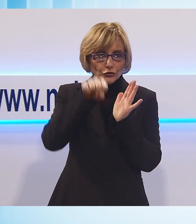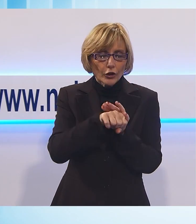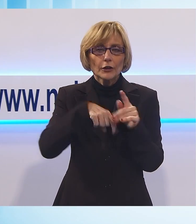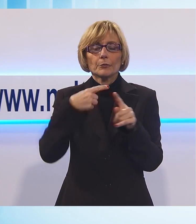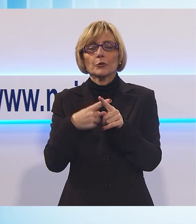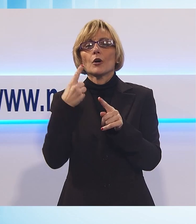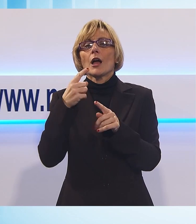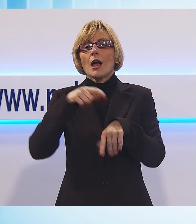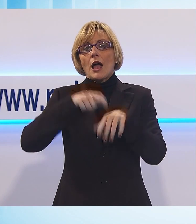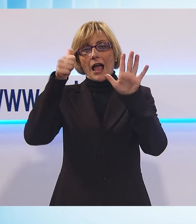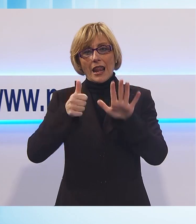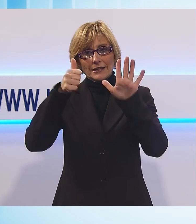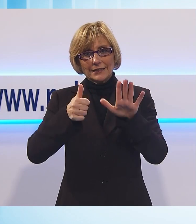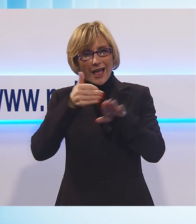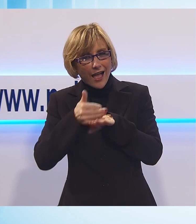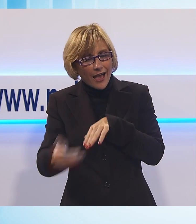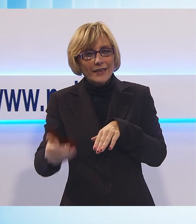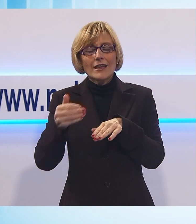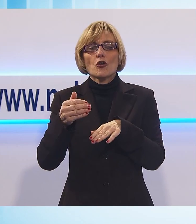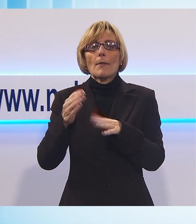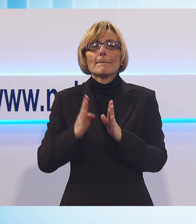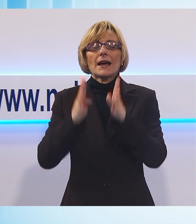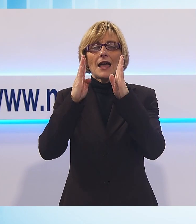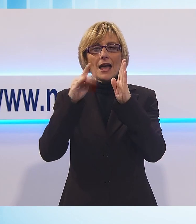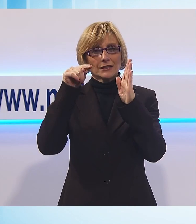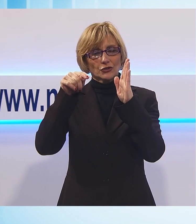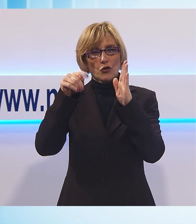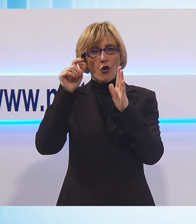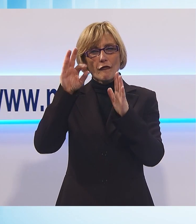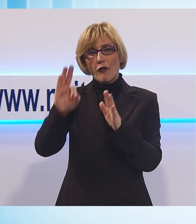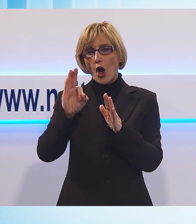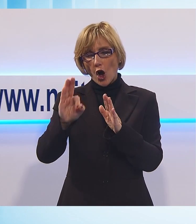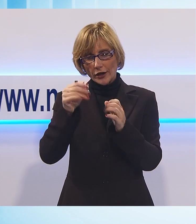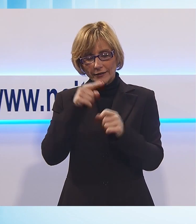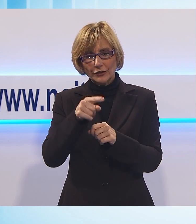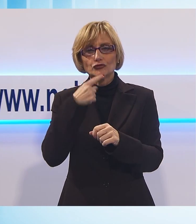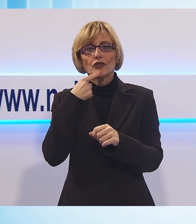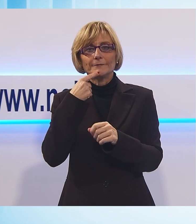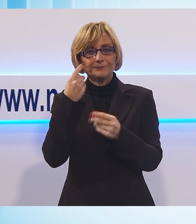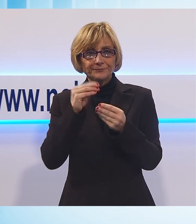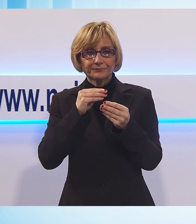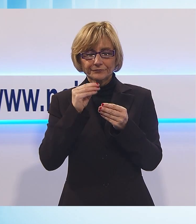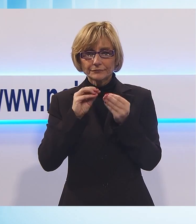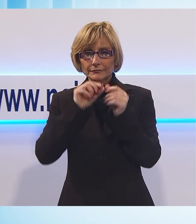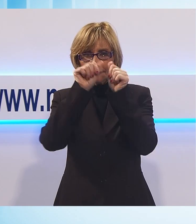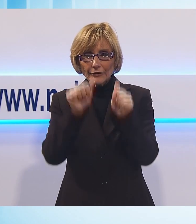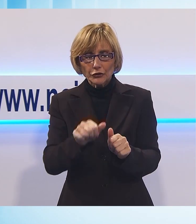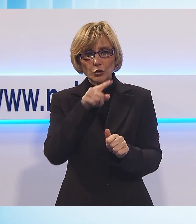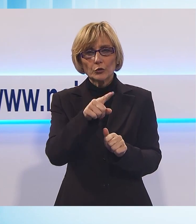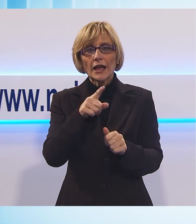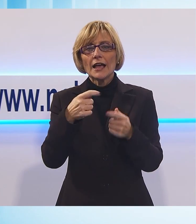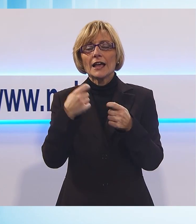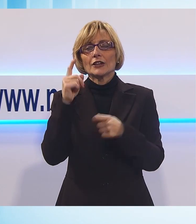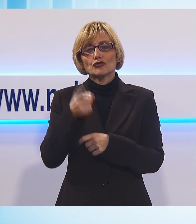Forte, nelle antiche stanze del palazzo, sarà possibile assistere alle varie fasi di lavorazione della figura del gesso, il tutto eseguito da artigiani